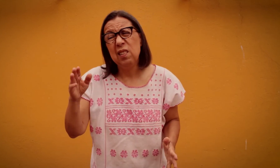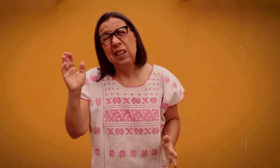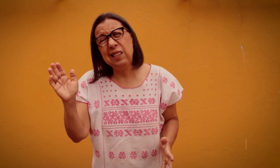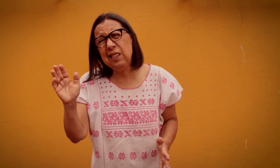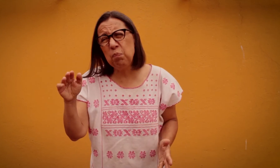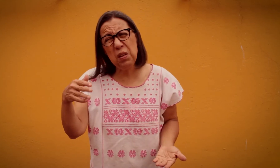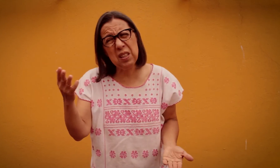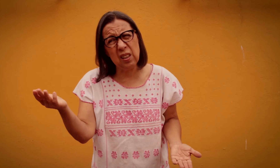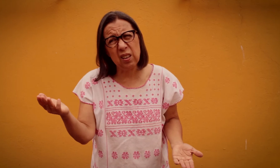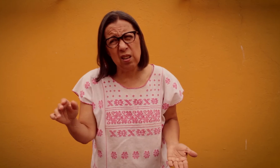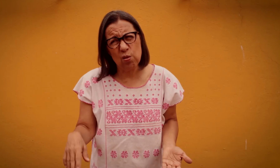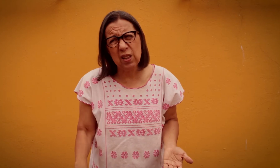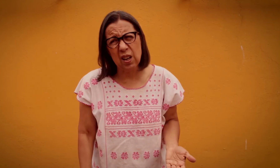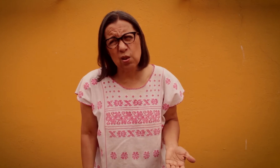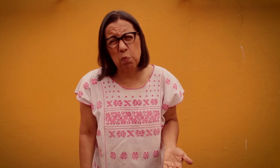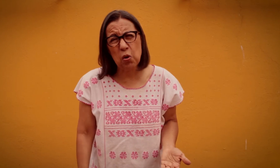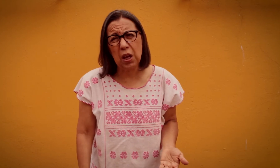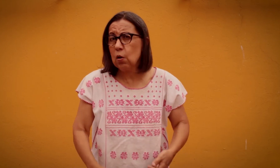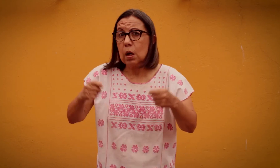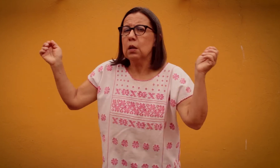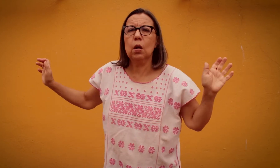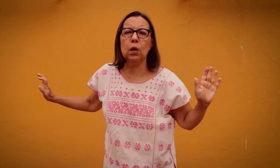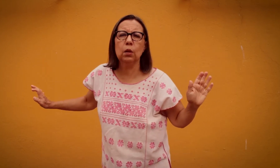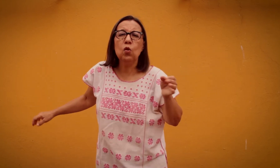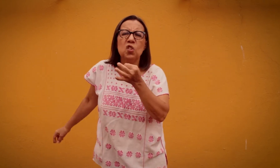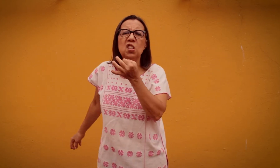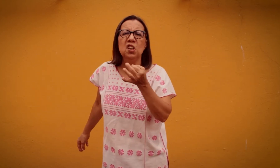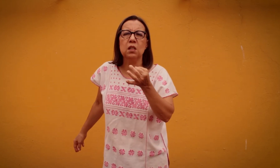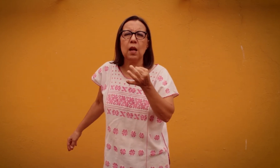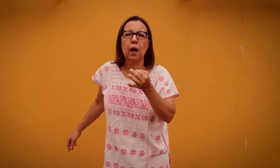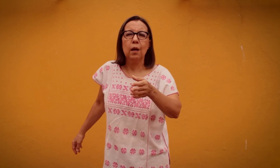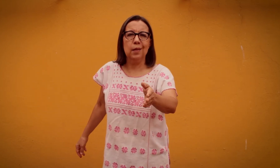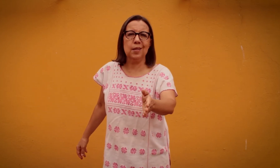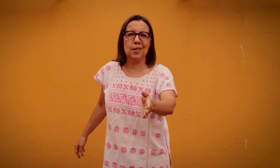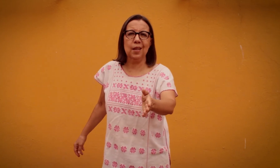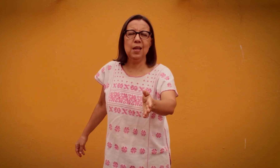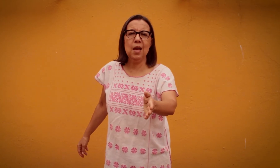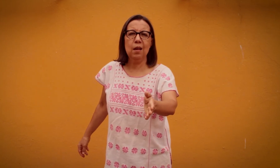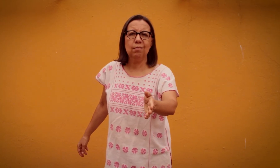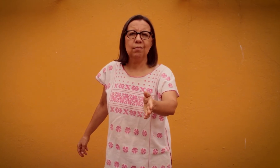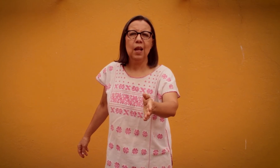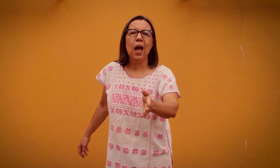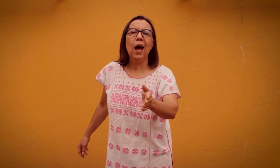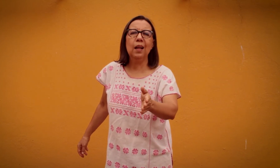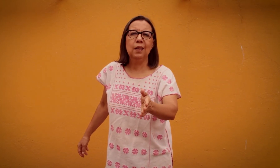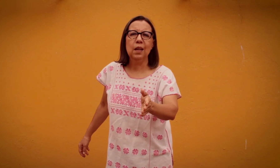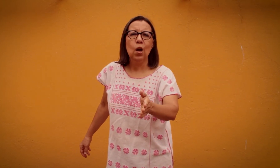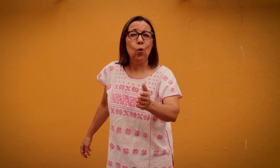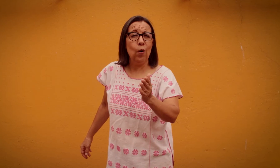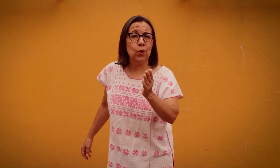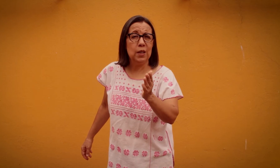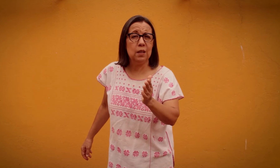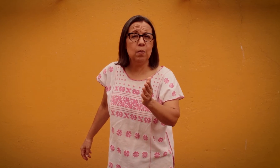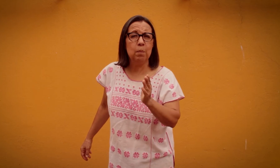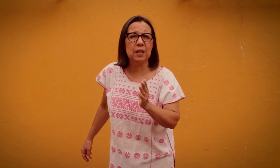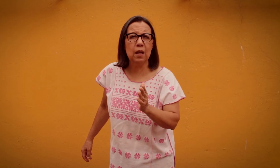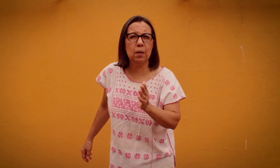Puedes quitarte el suéter Hace un poco de calor Se lo quitó sin chistar Desde ese día Andy Cuando le sirven pastel de